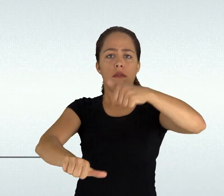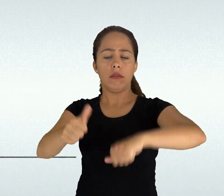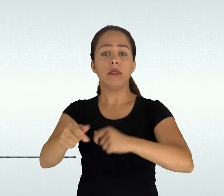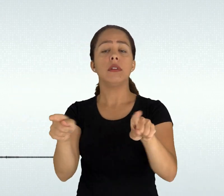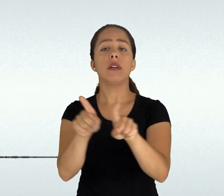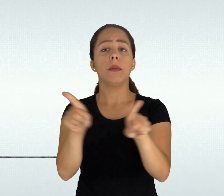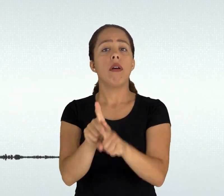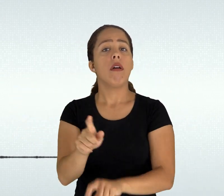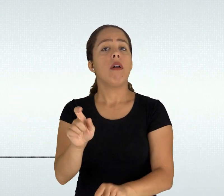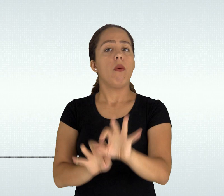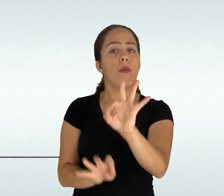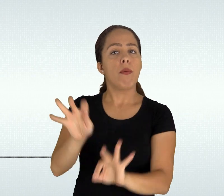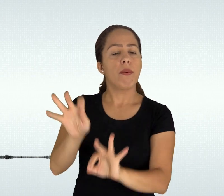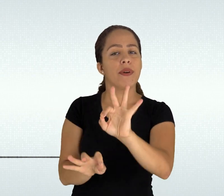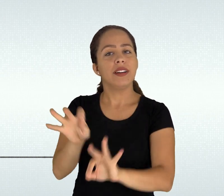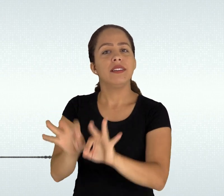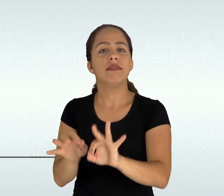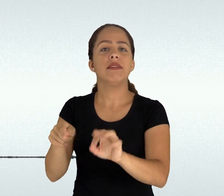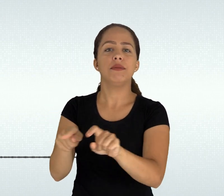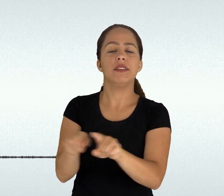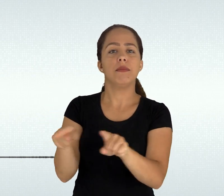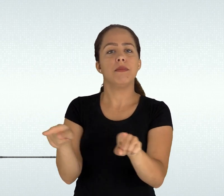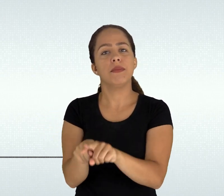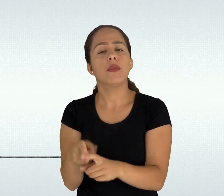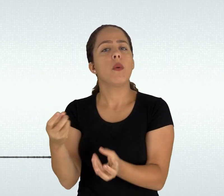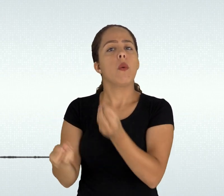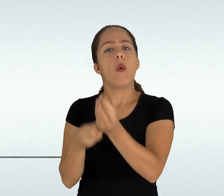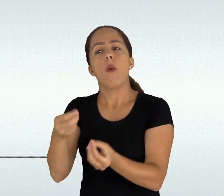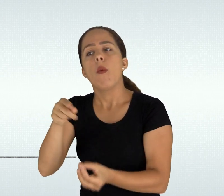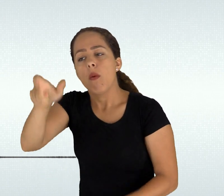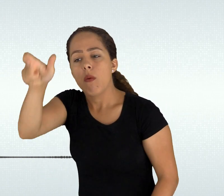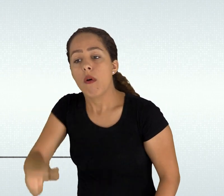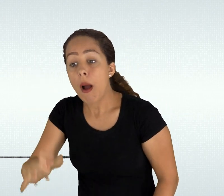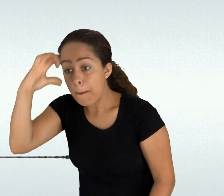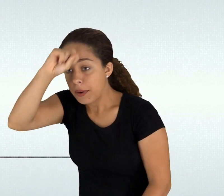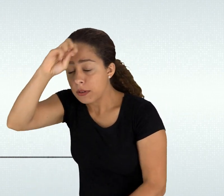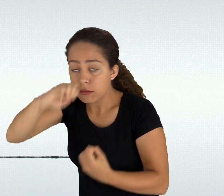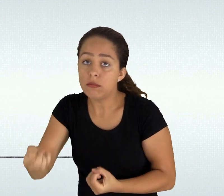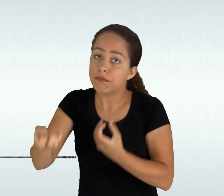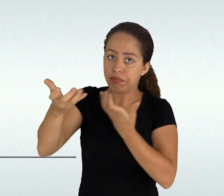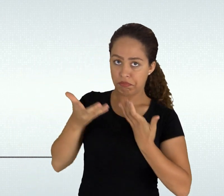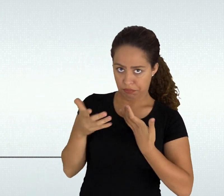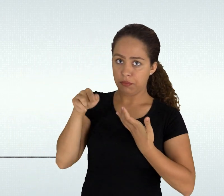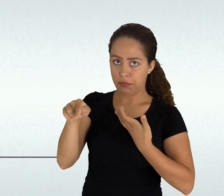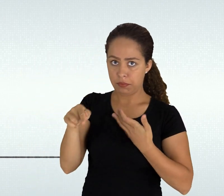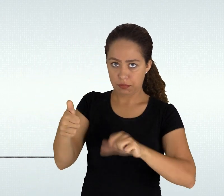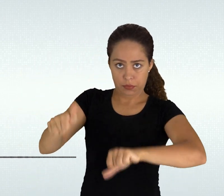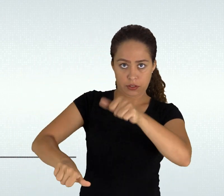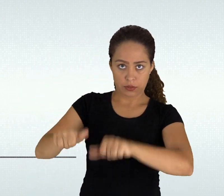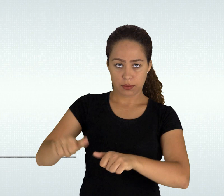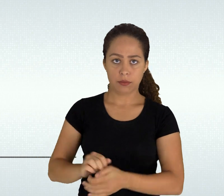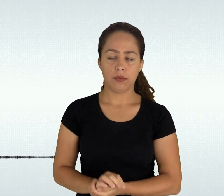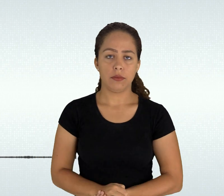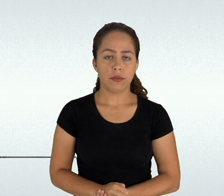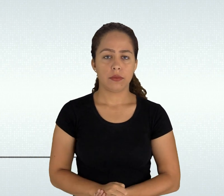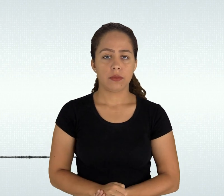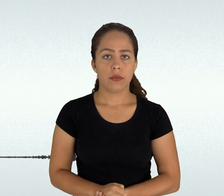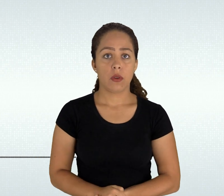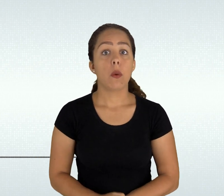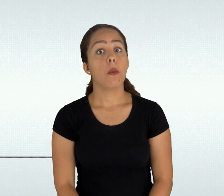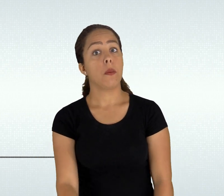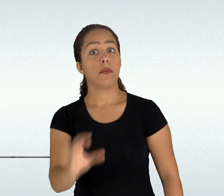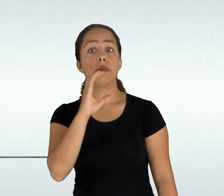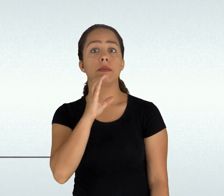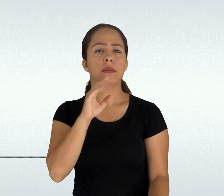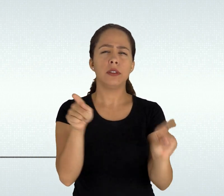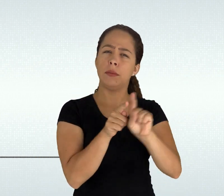hominilateralidade derivado da justa posição das palavras hominis todo e lados